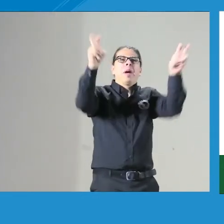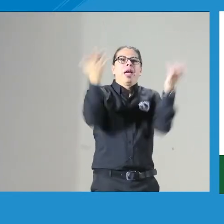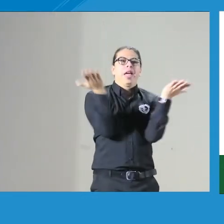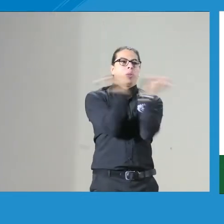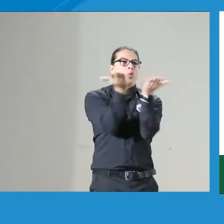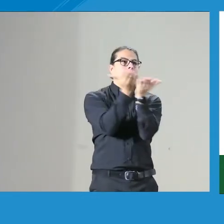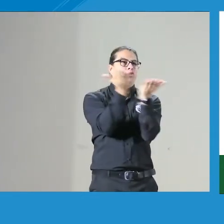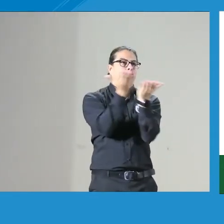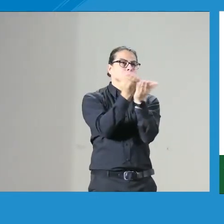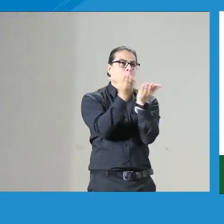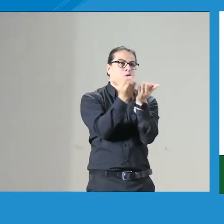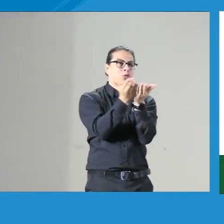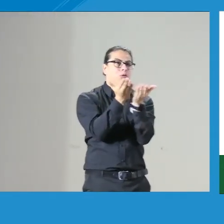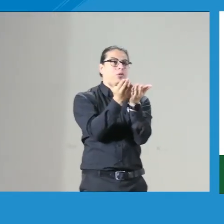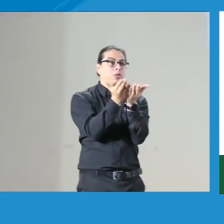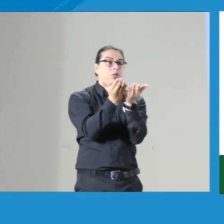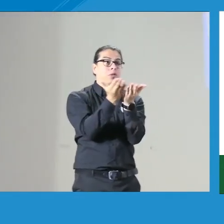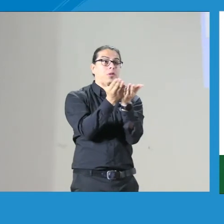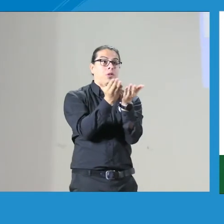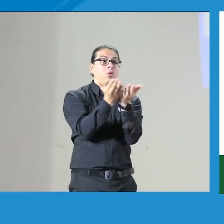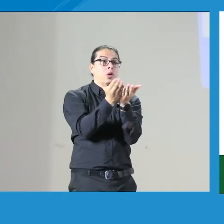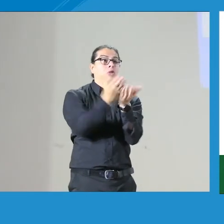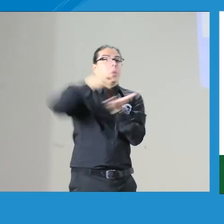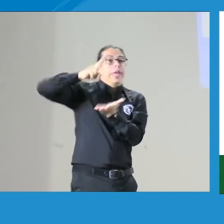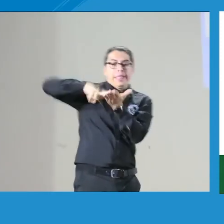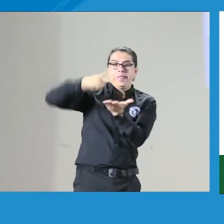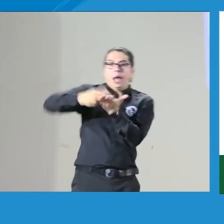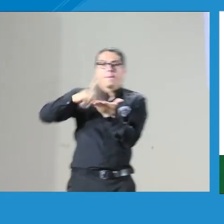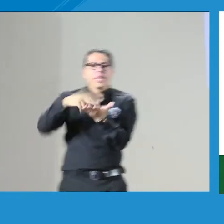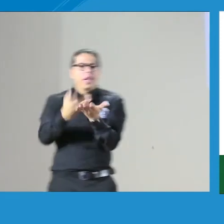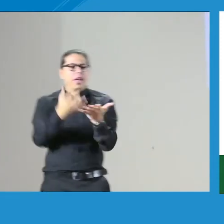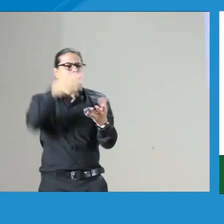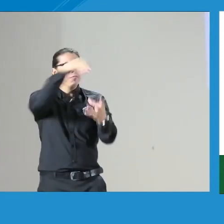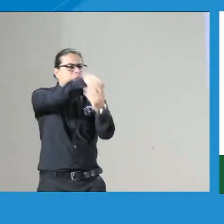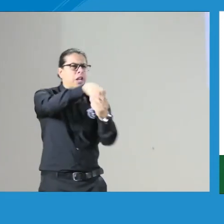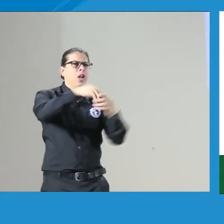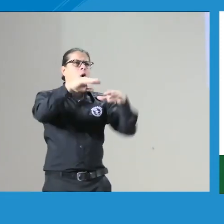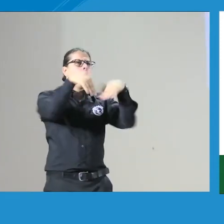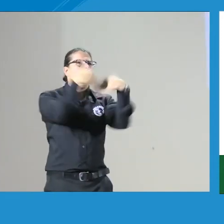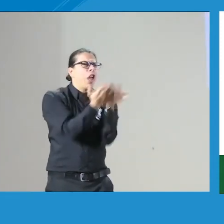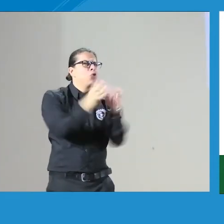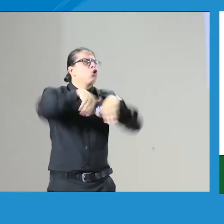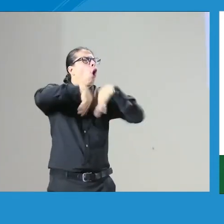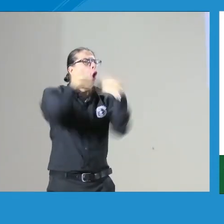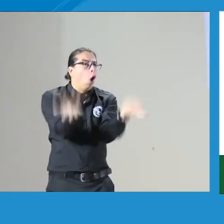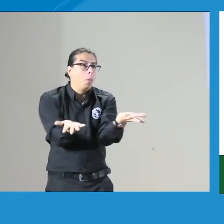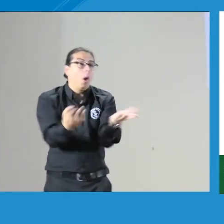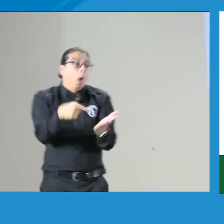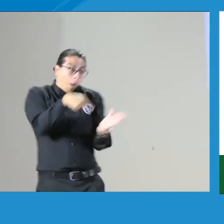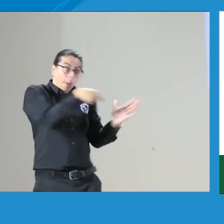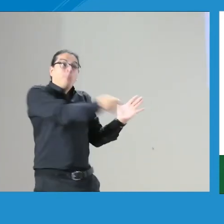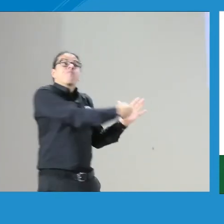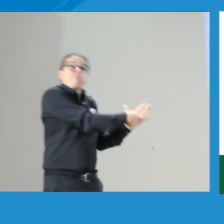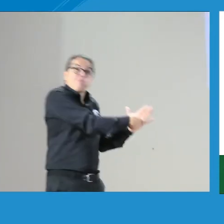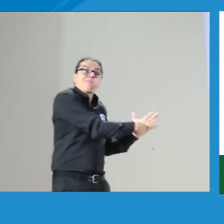lo hicieron sobre educación y eso se hizo público sobre los intérpretes en el aula en el aula regular